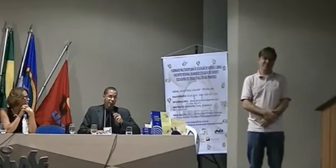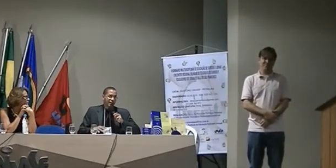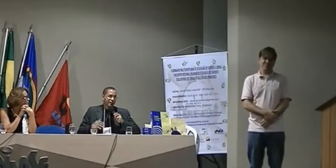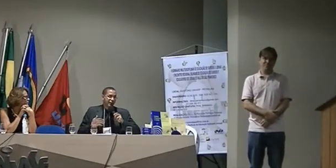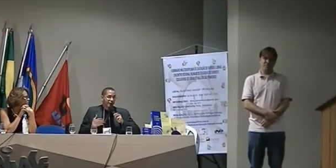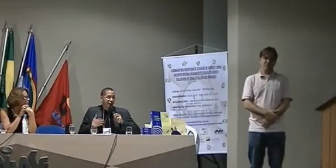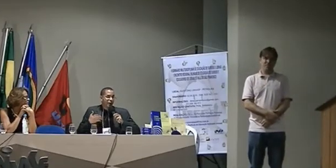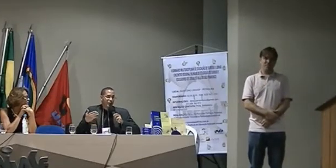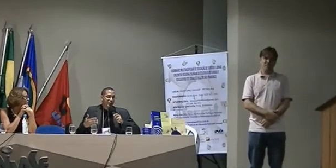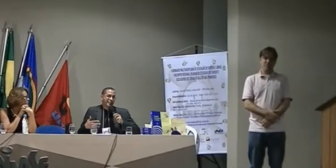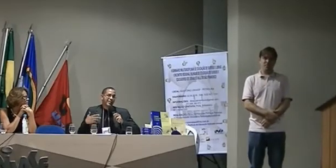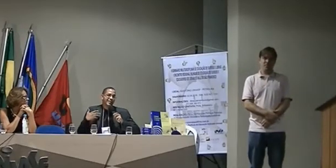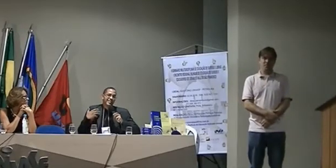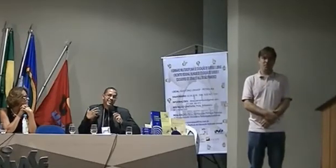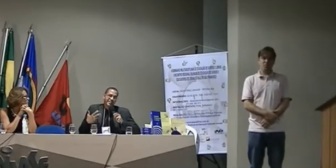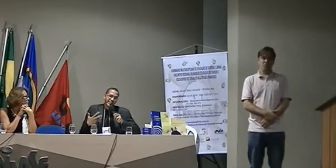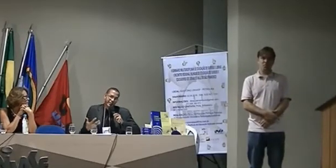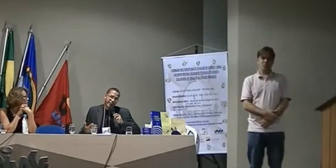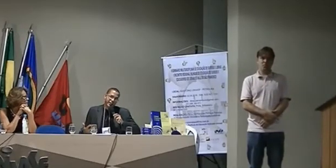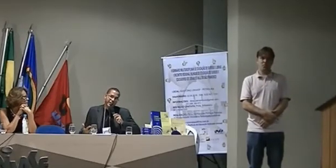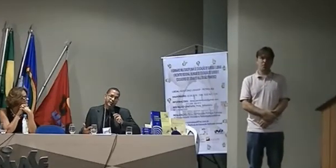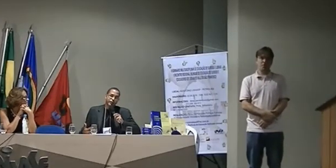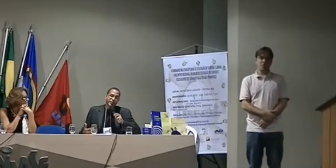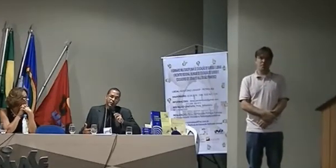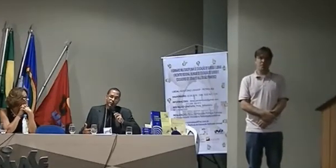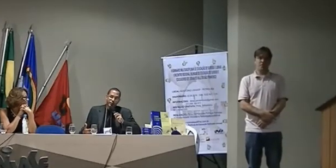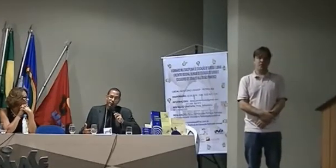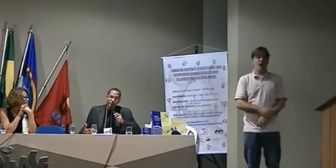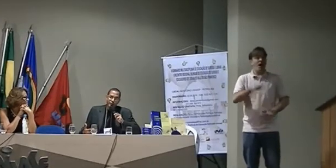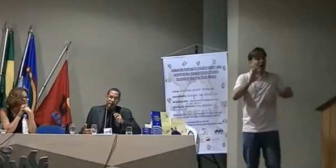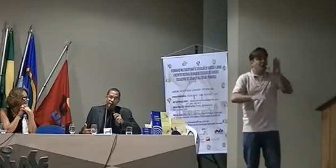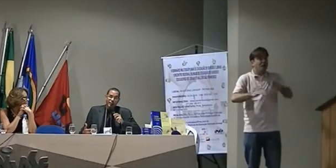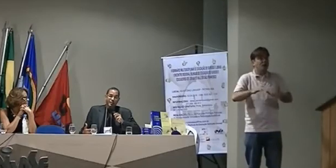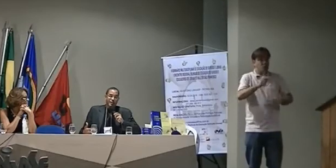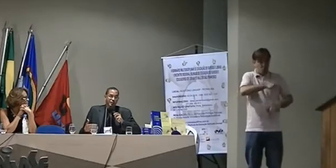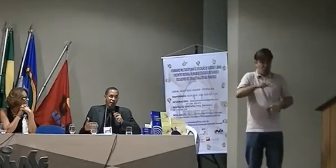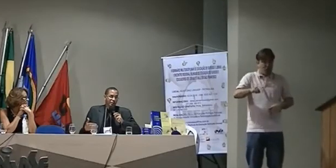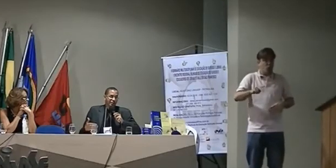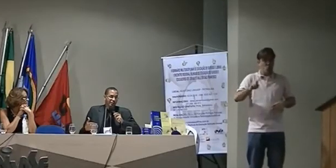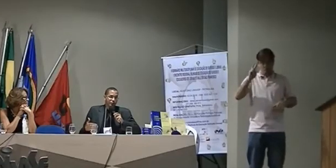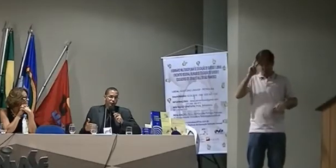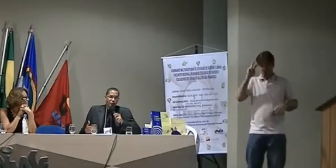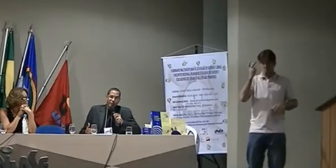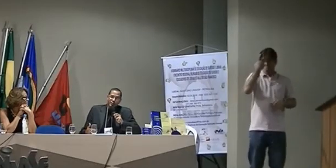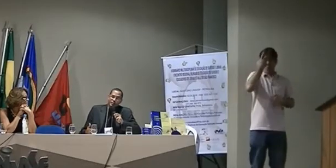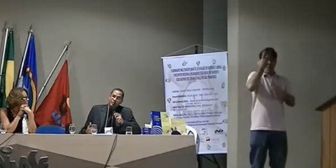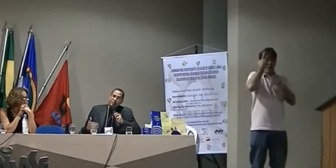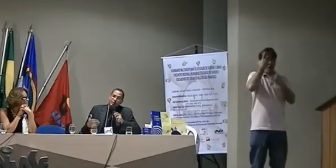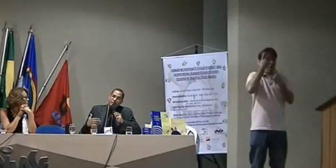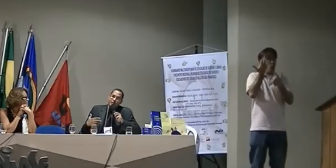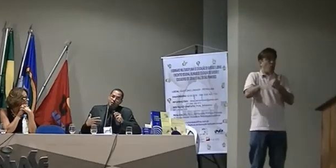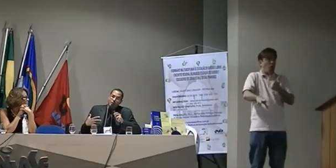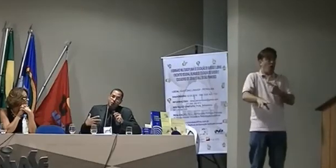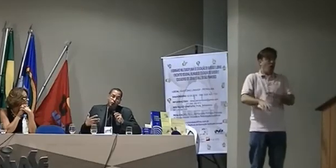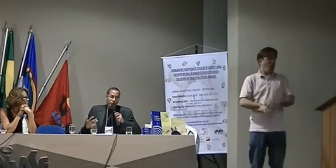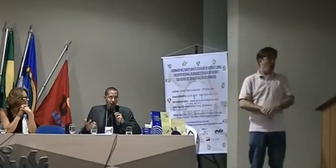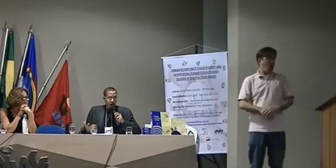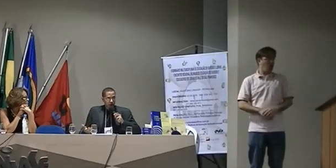relutante até resistente a toda essa mudança que realmente está sendo de forma assim muito imposta